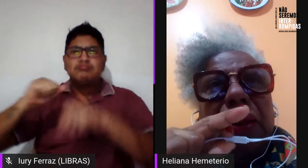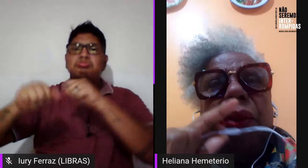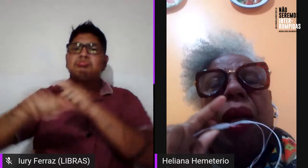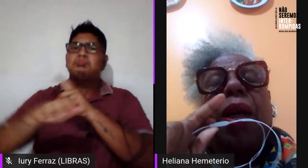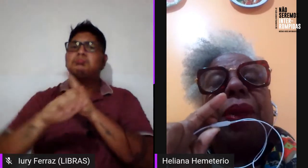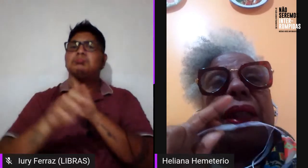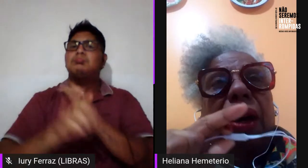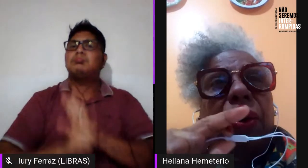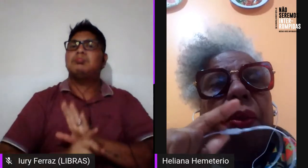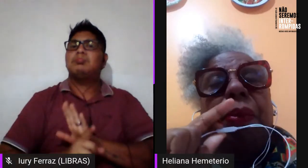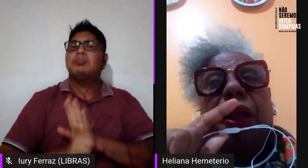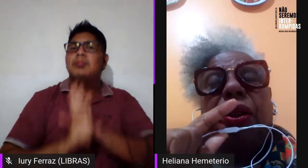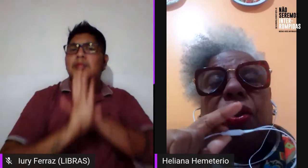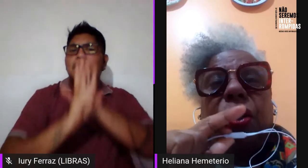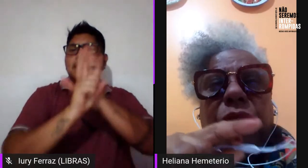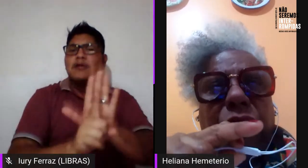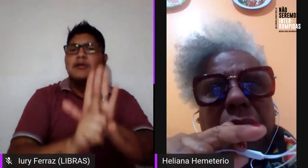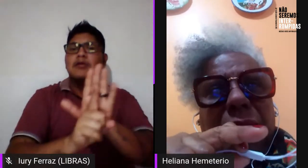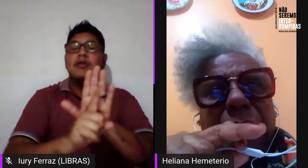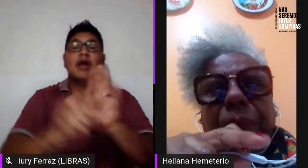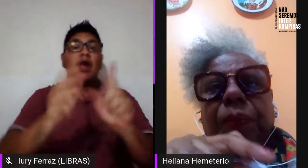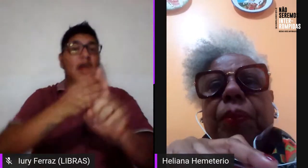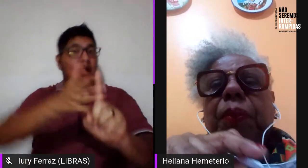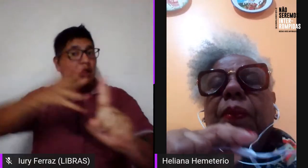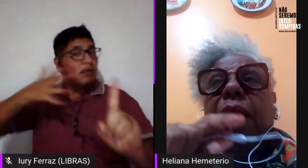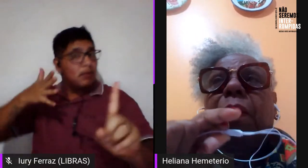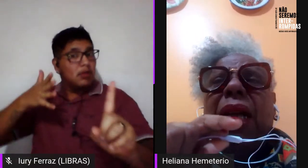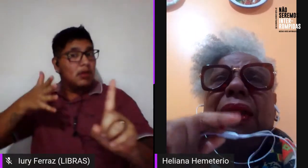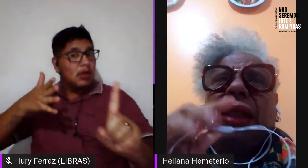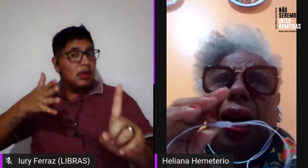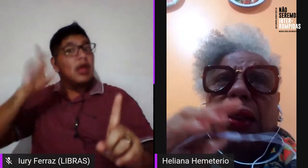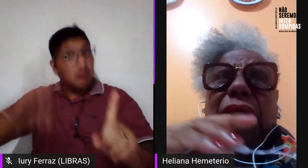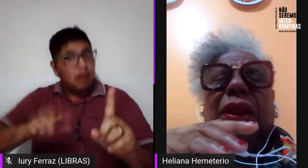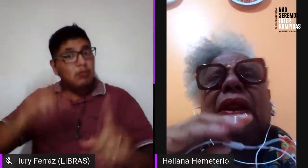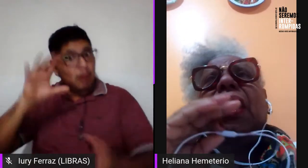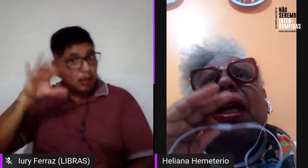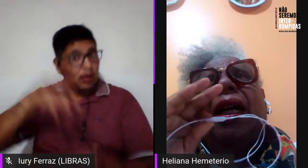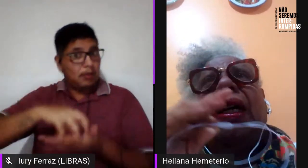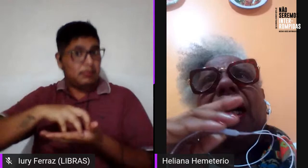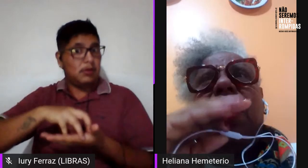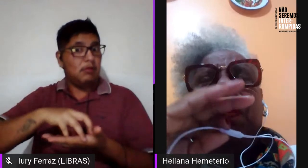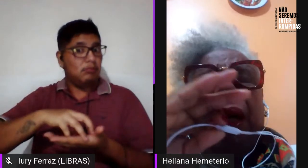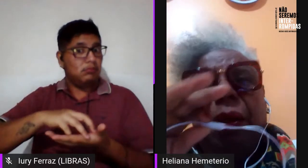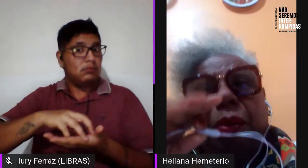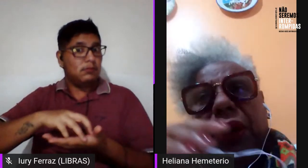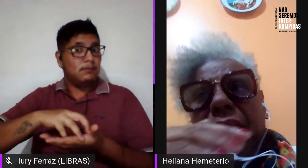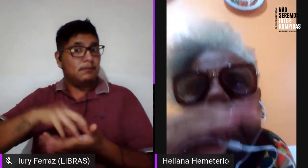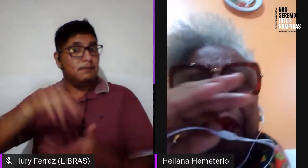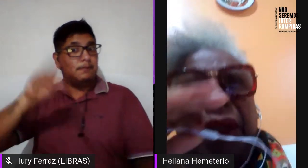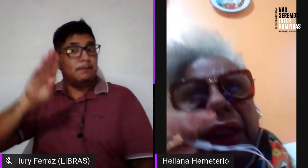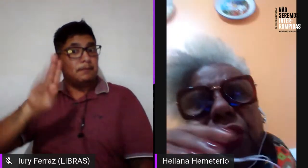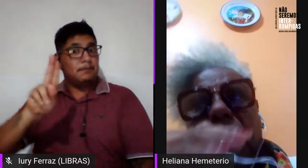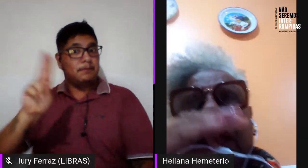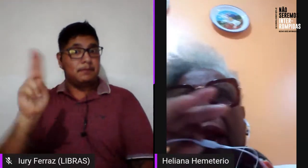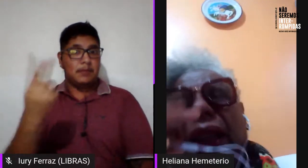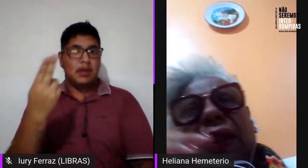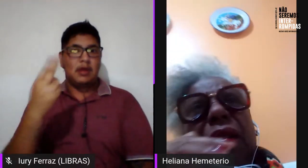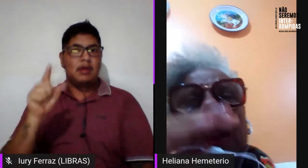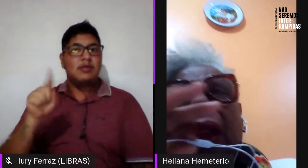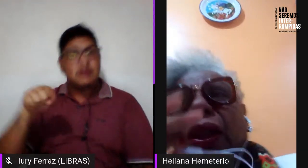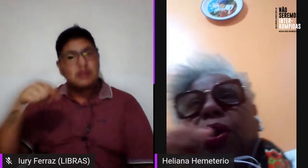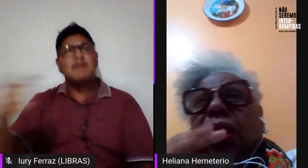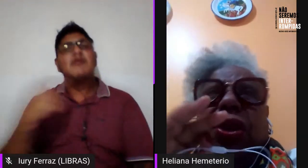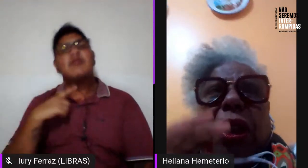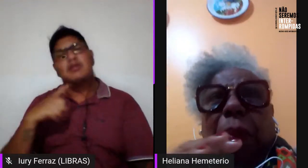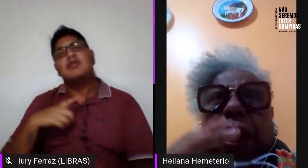numa capital como Belo Horizonte. Mais tarde, há uma mudança política, né?